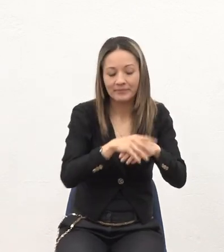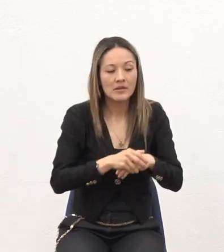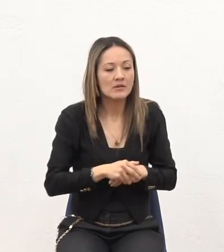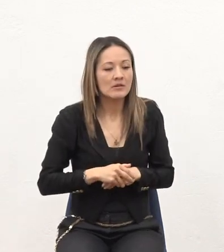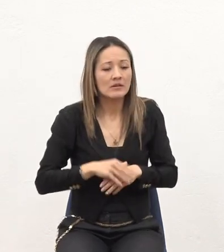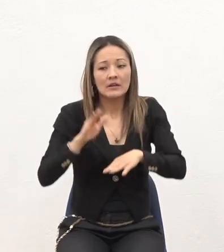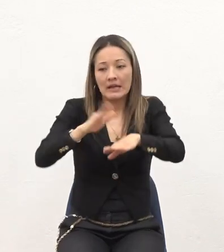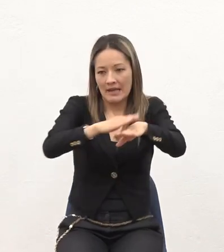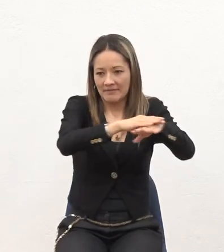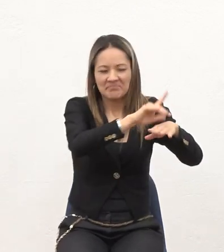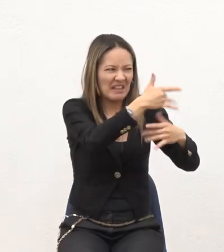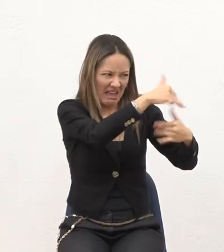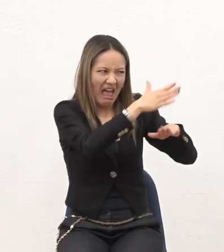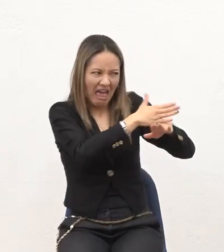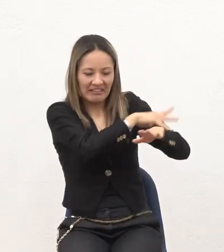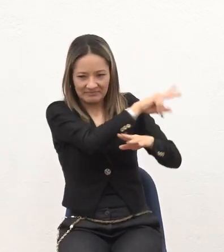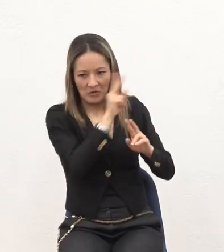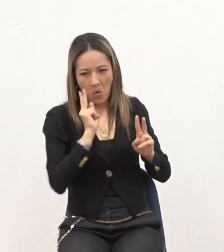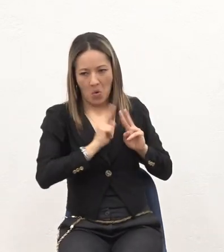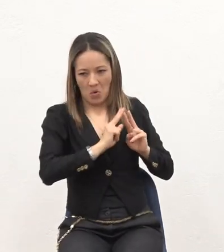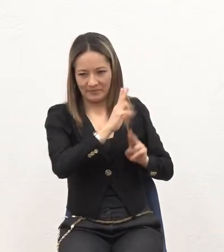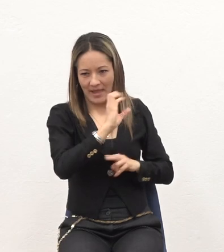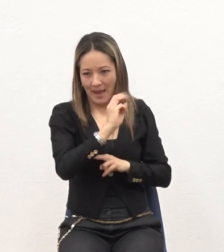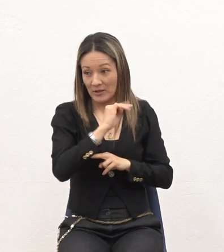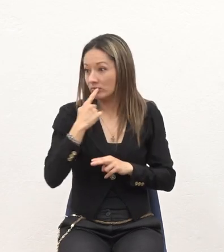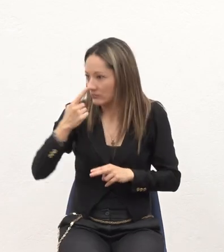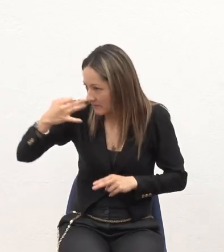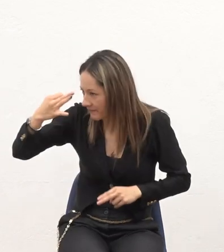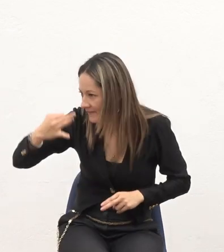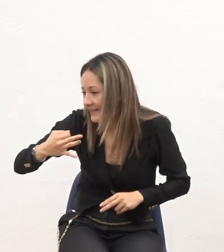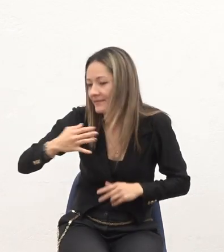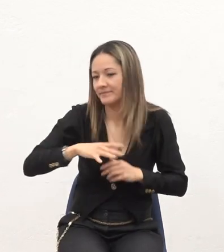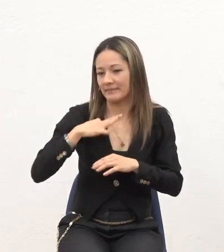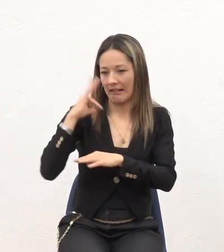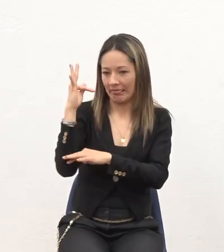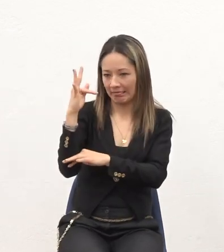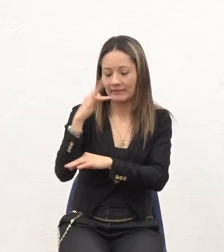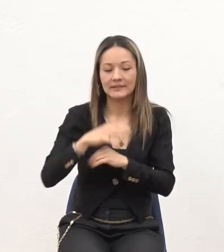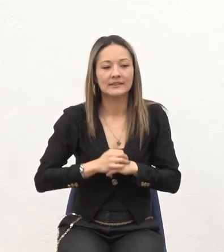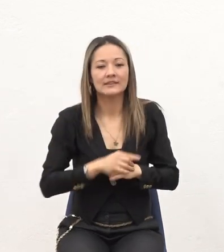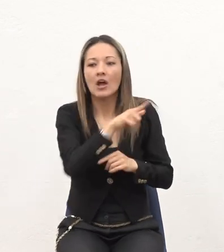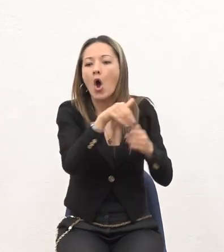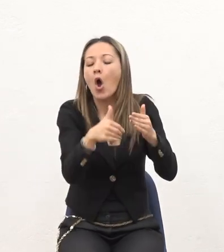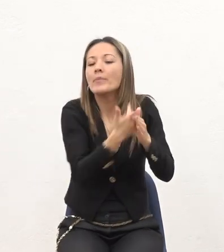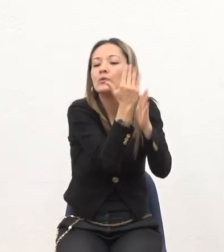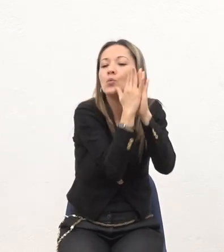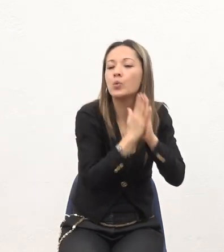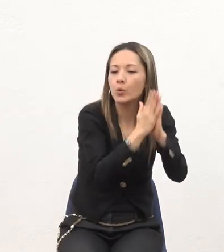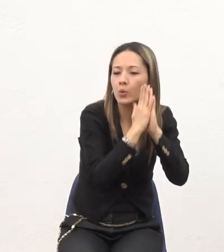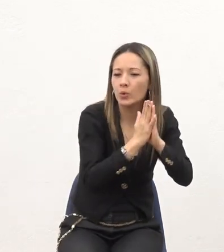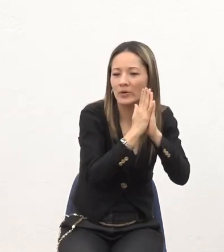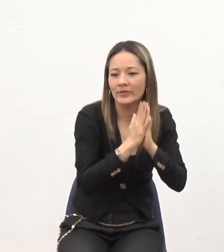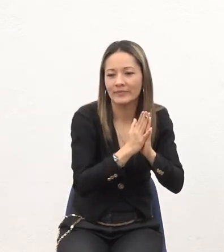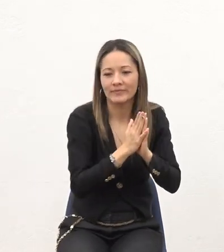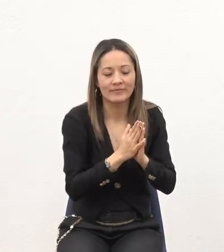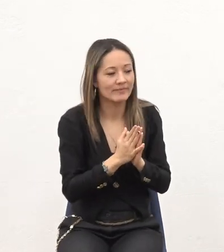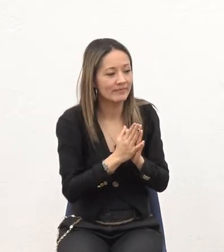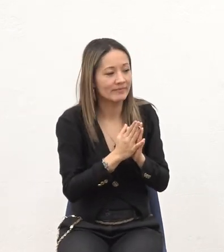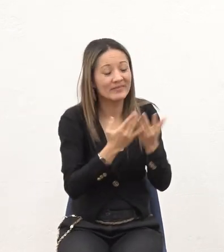Pues me conocen Desde ese entonces Saben que lo que estoy diciendo Es cierto Empezaron a orar ¿Para qué pone por orar A toda esa gente